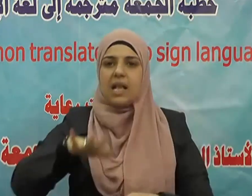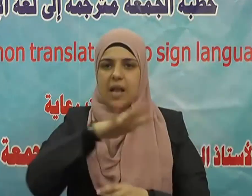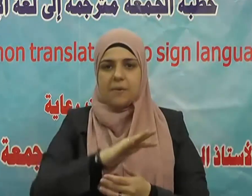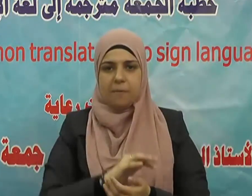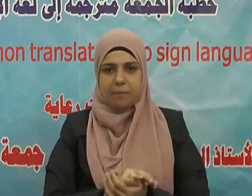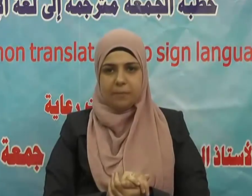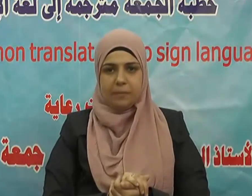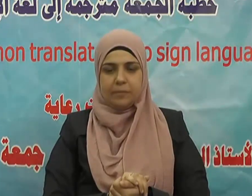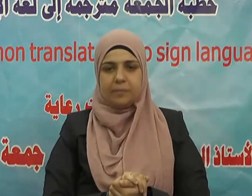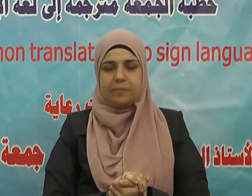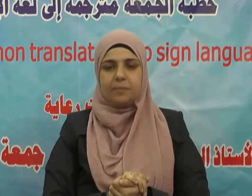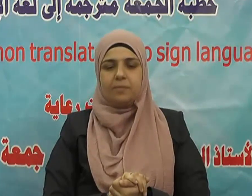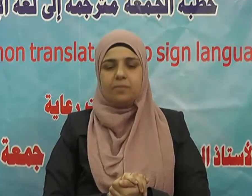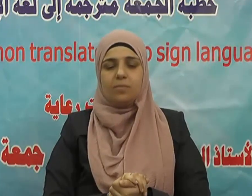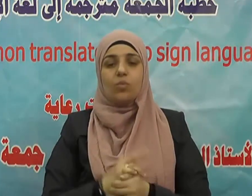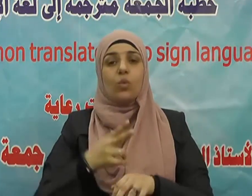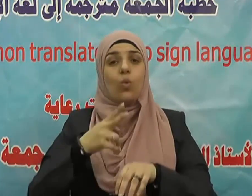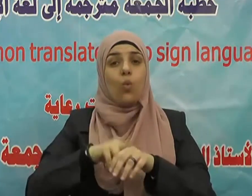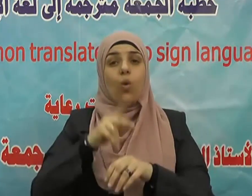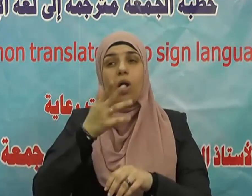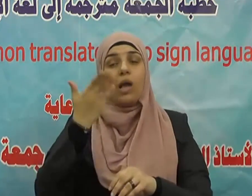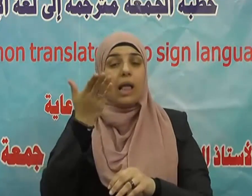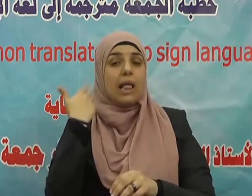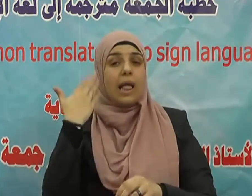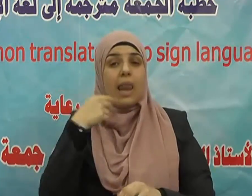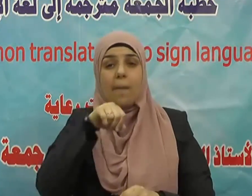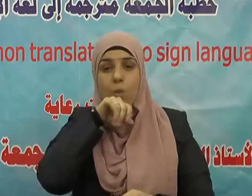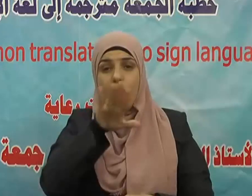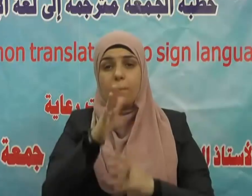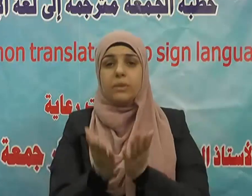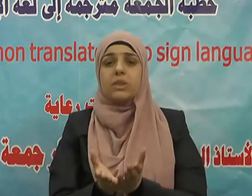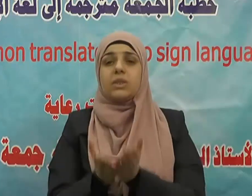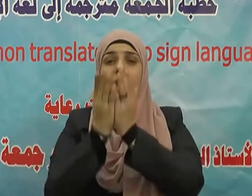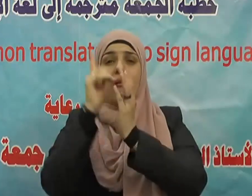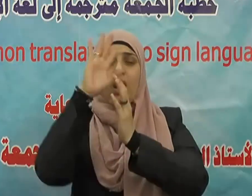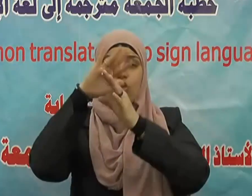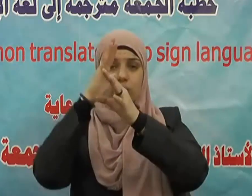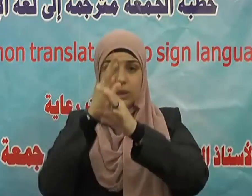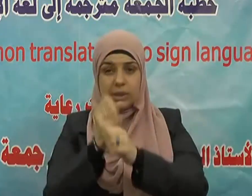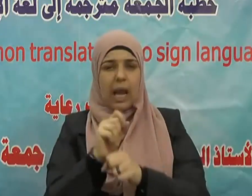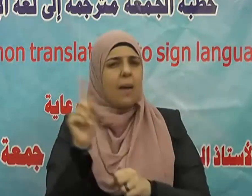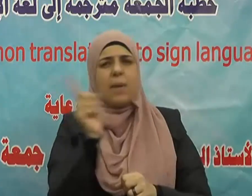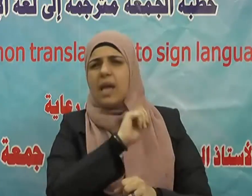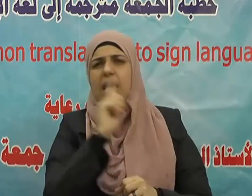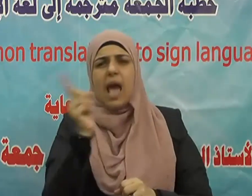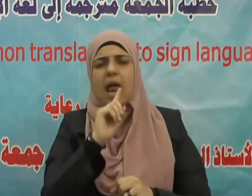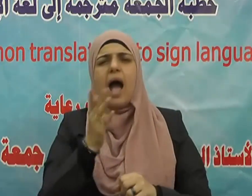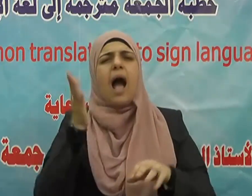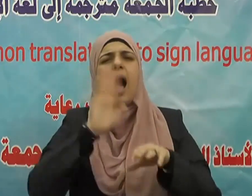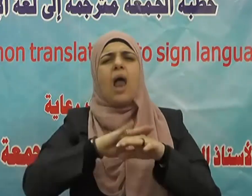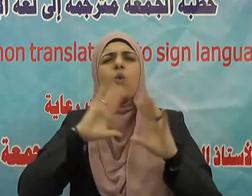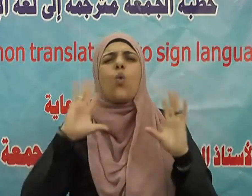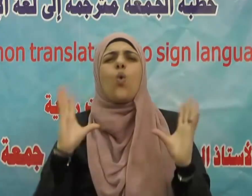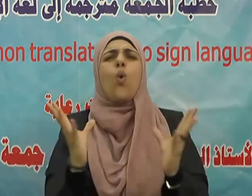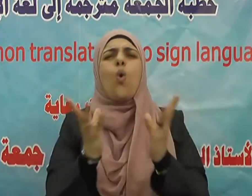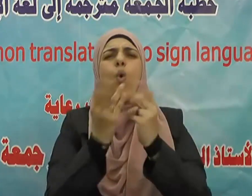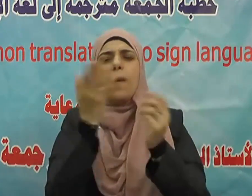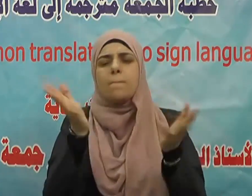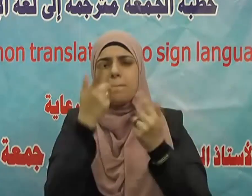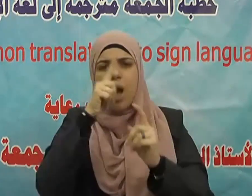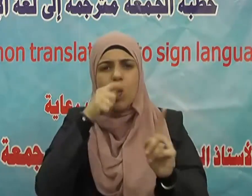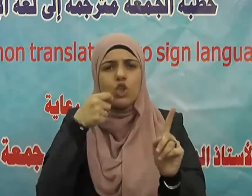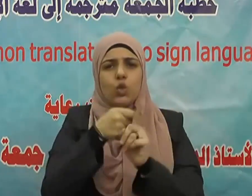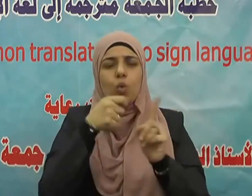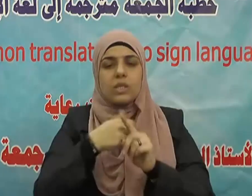يقول تعالى يا أيها الذين آمنوا لا يسخر قوم من قوم